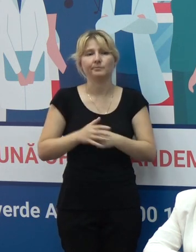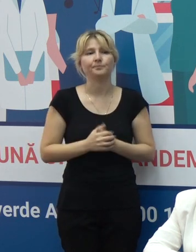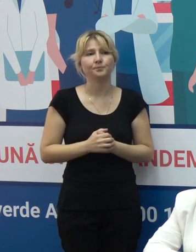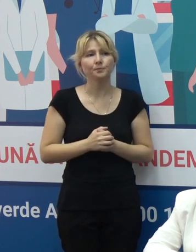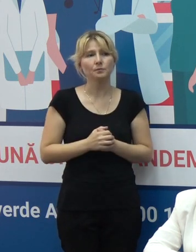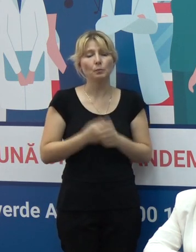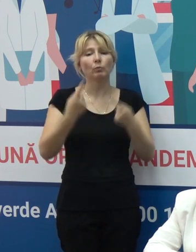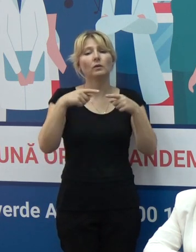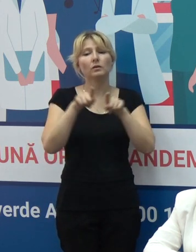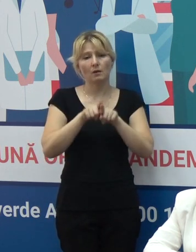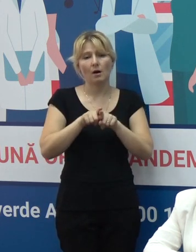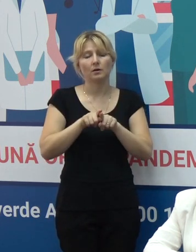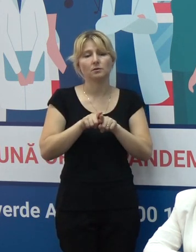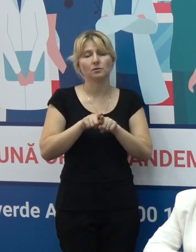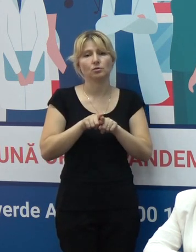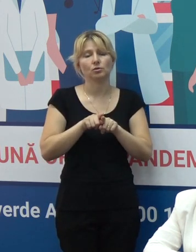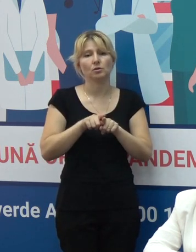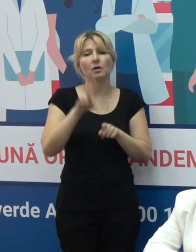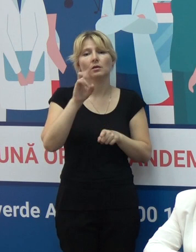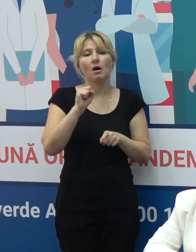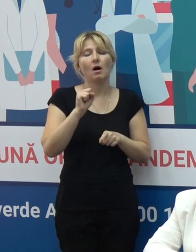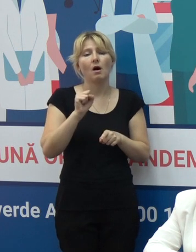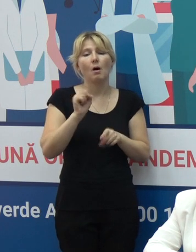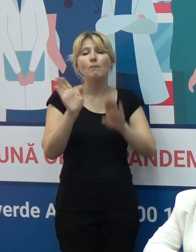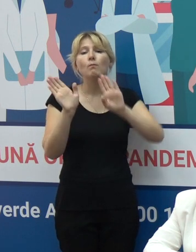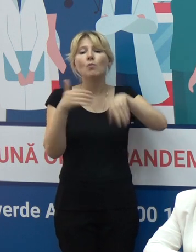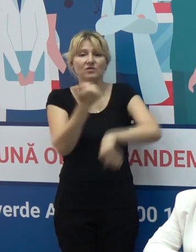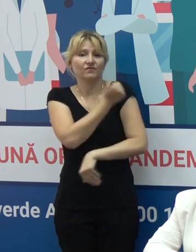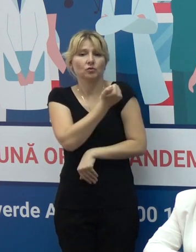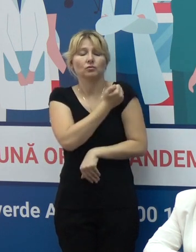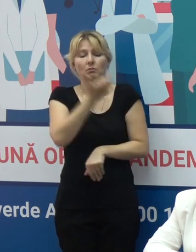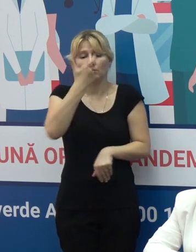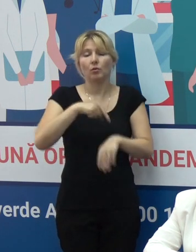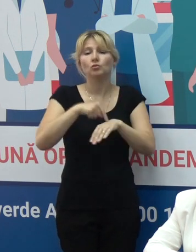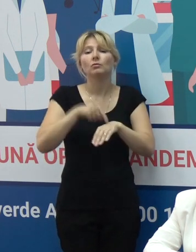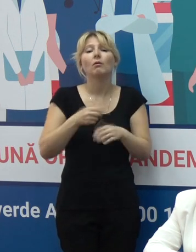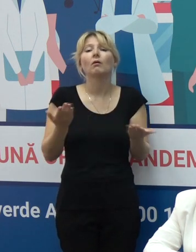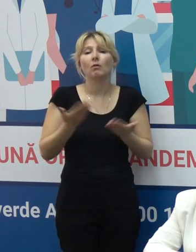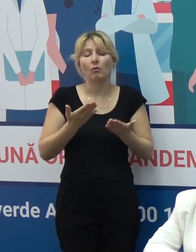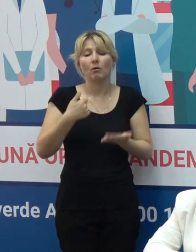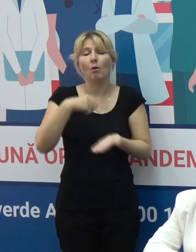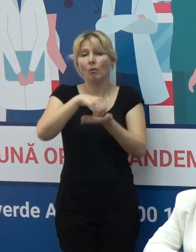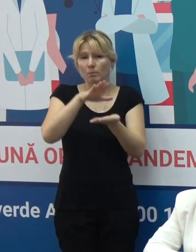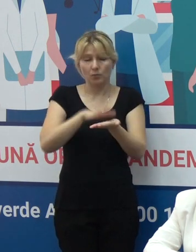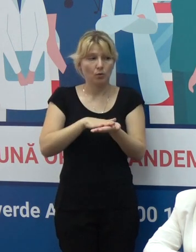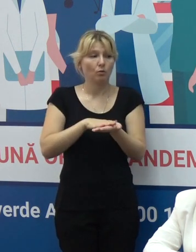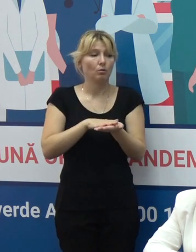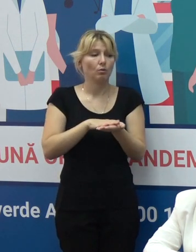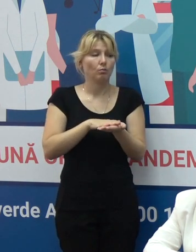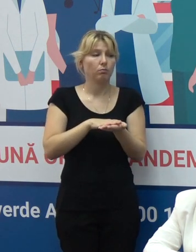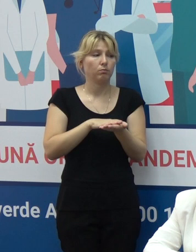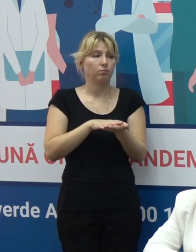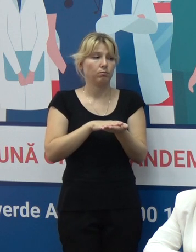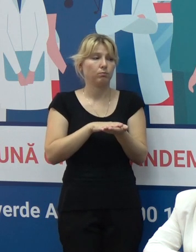Referitor la reacțiile adverse care se înregistrează în